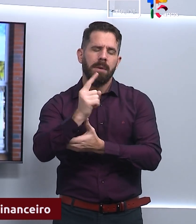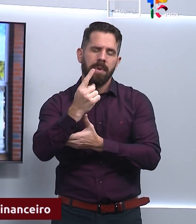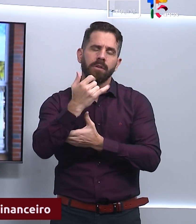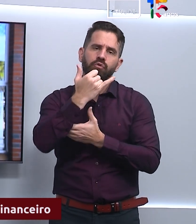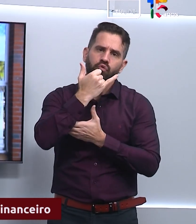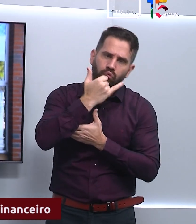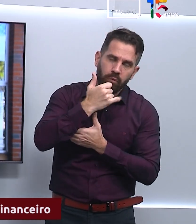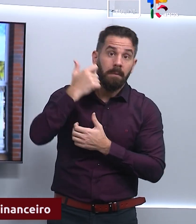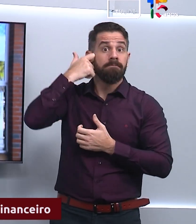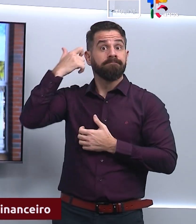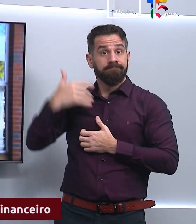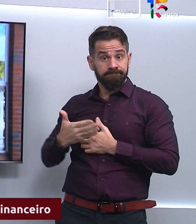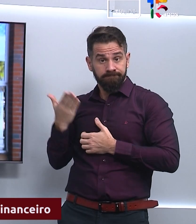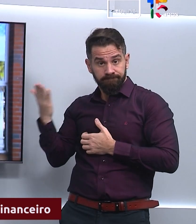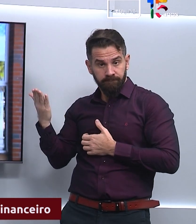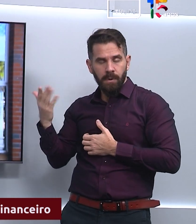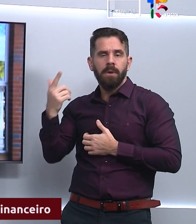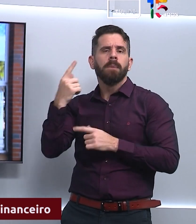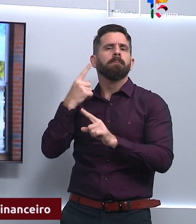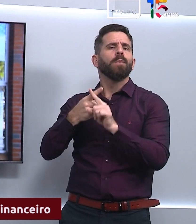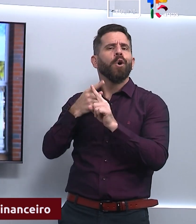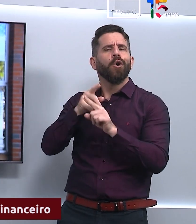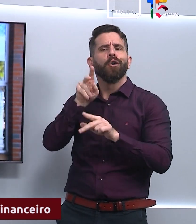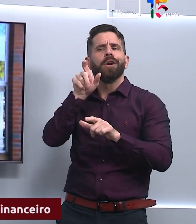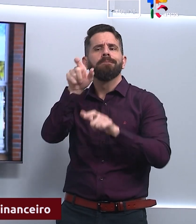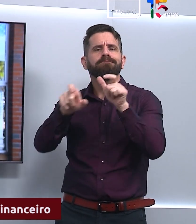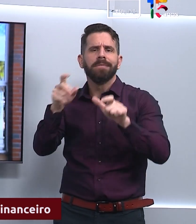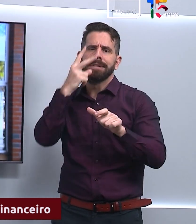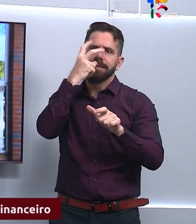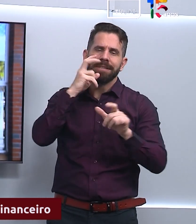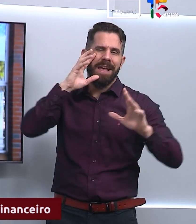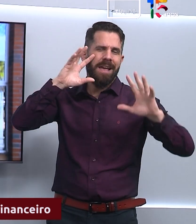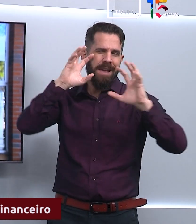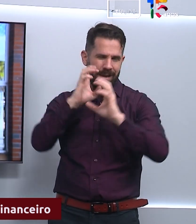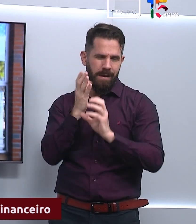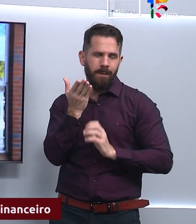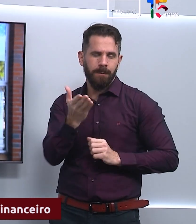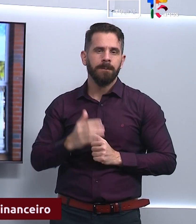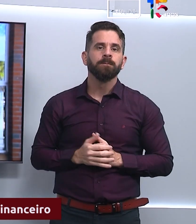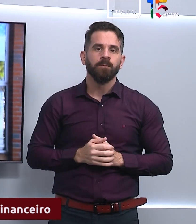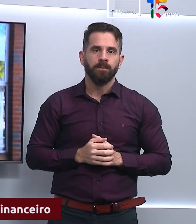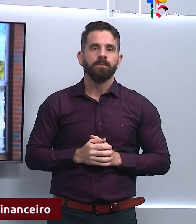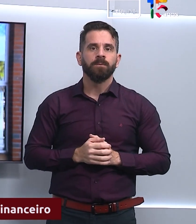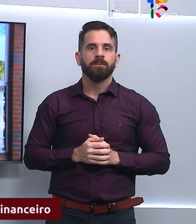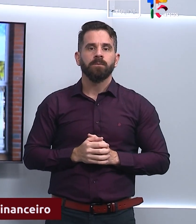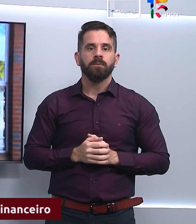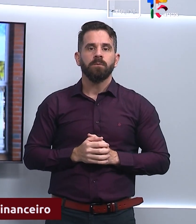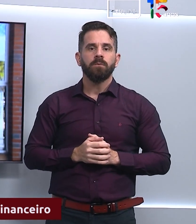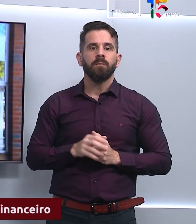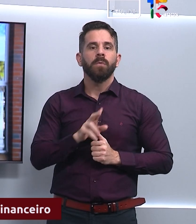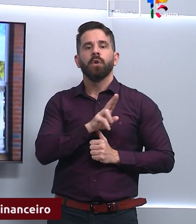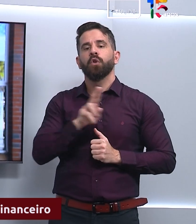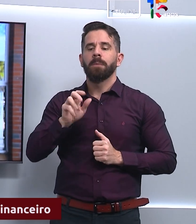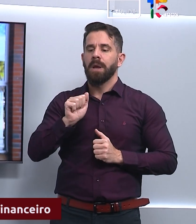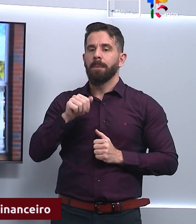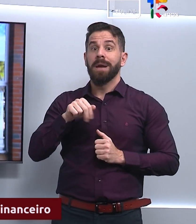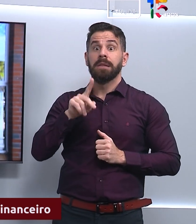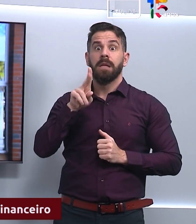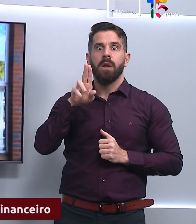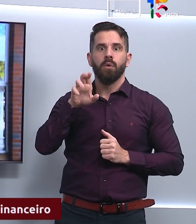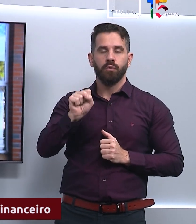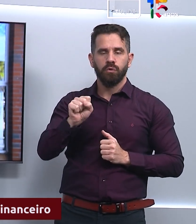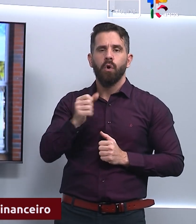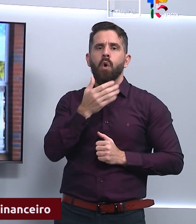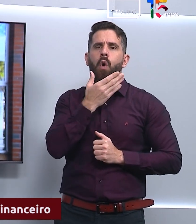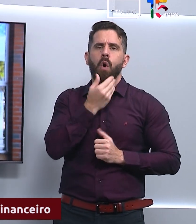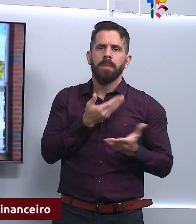eu vou fazer a minha descrição, pensando em nosso público cego e também de baixa visão. O meu nome é Amadeus Pamplona e